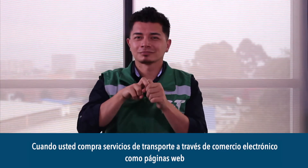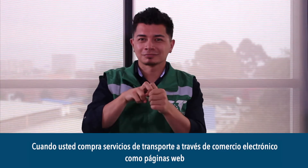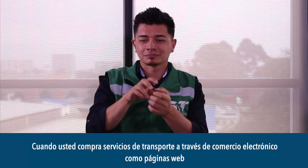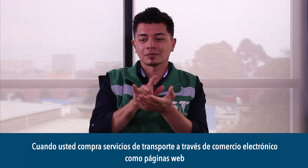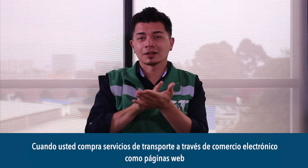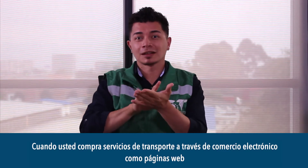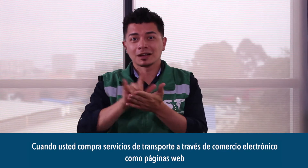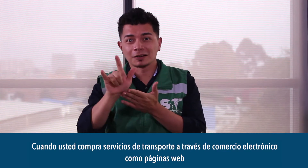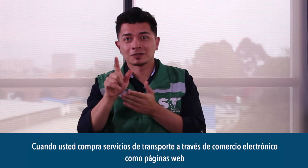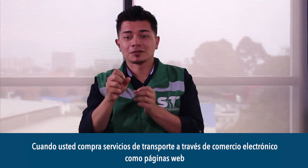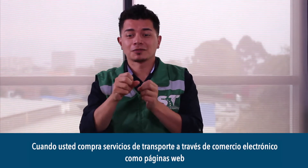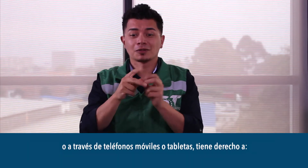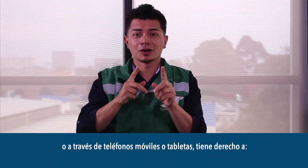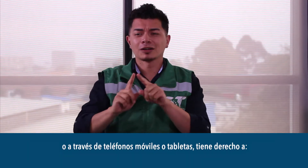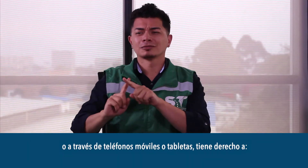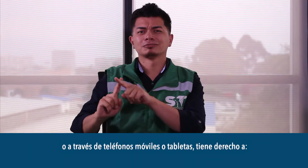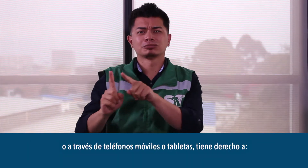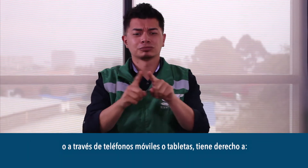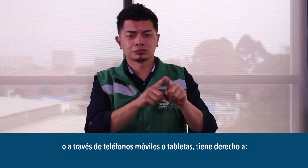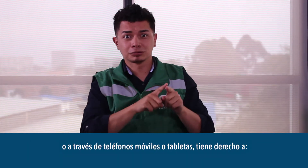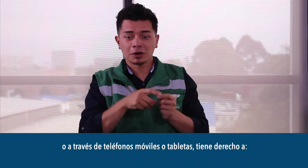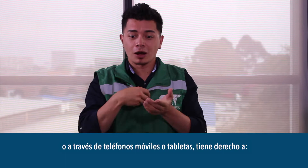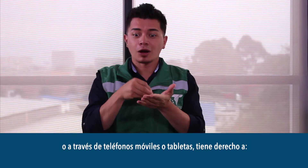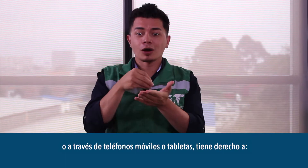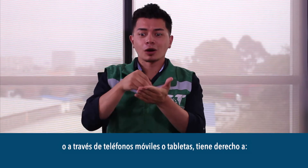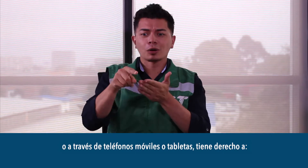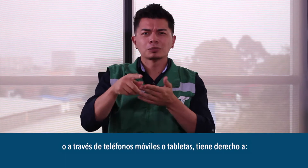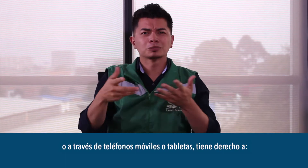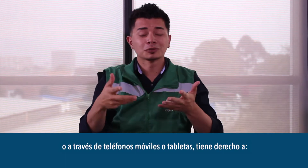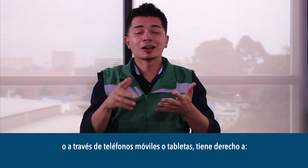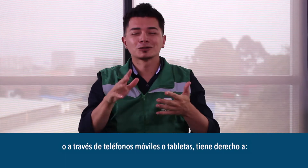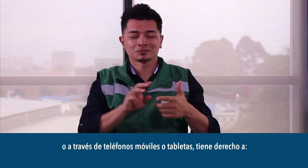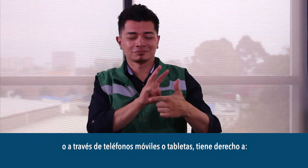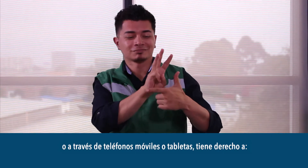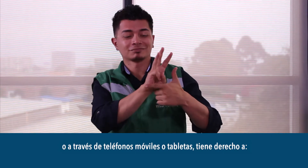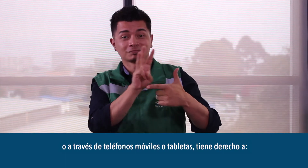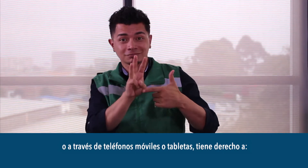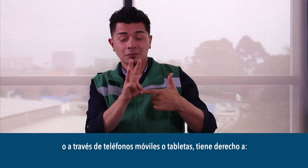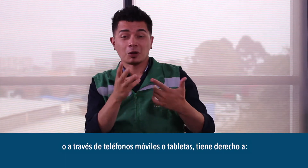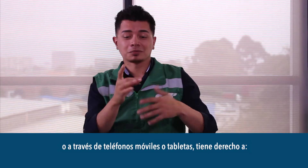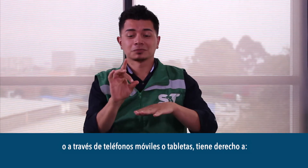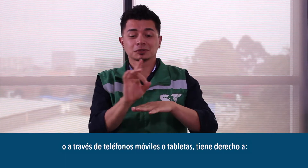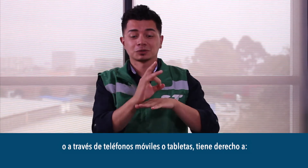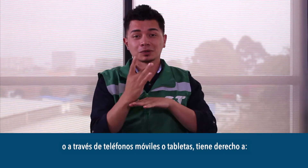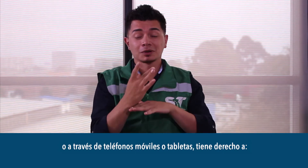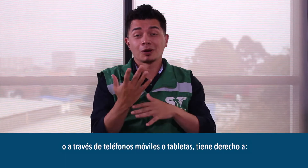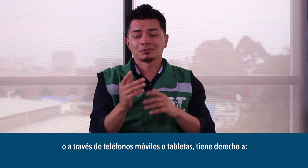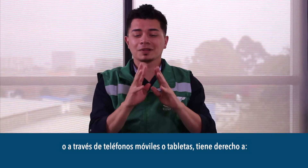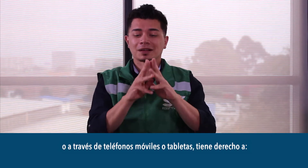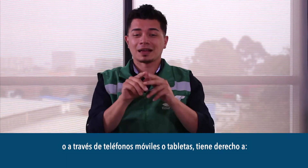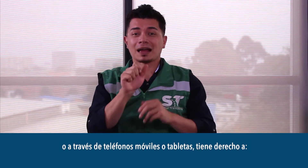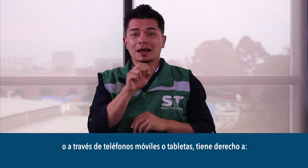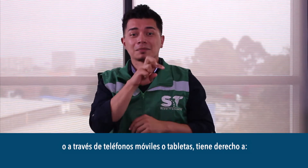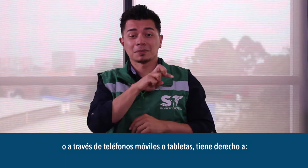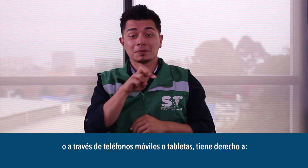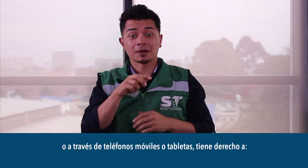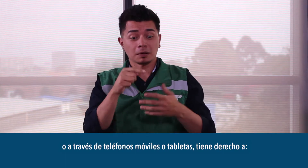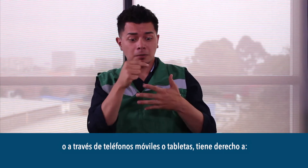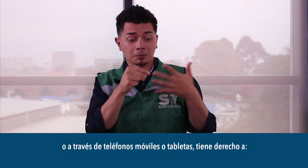electrónico como páginas web o a través de teléfonos móviles o tabletas tiene derecho a